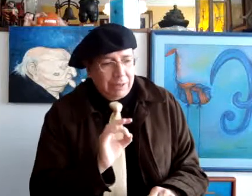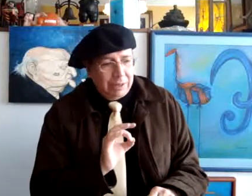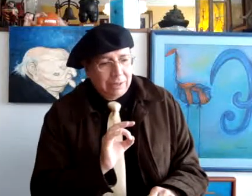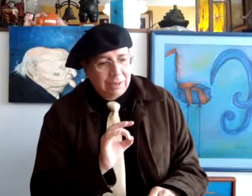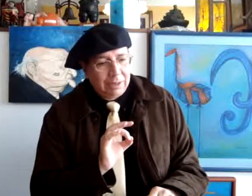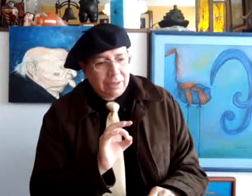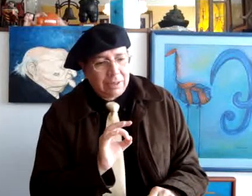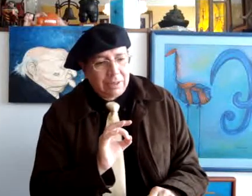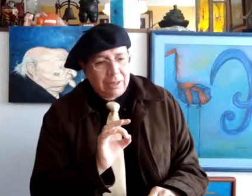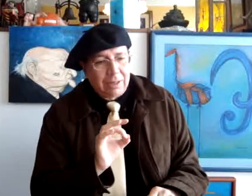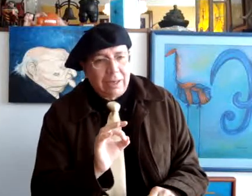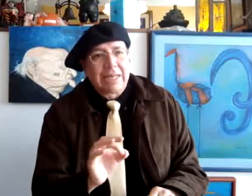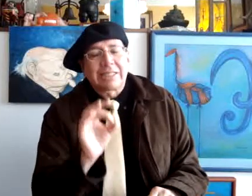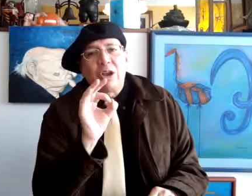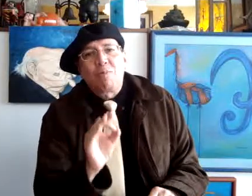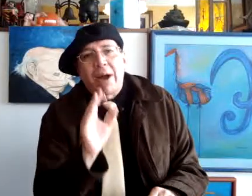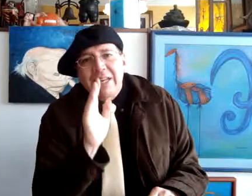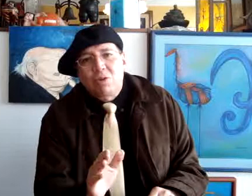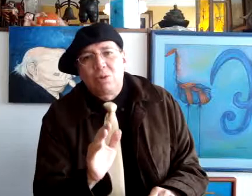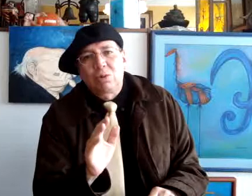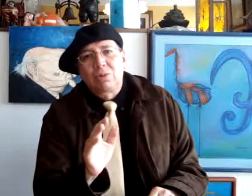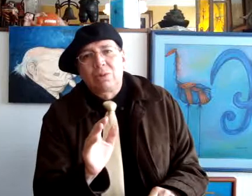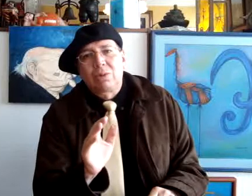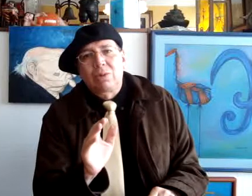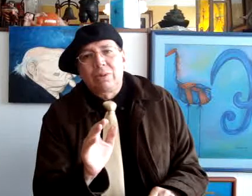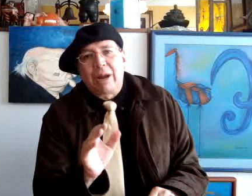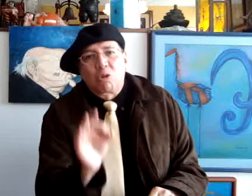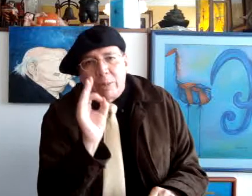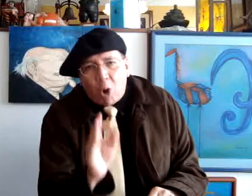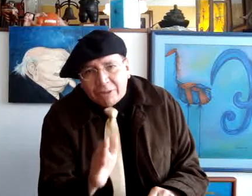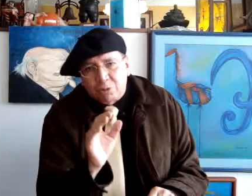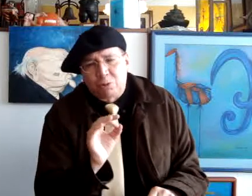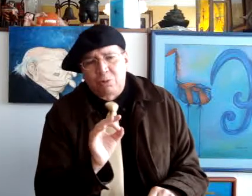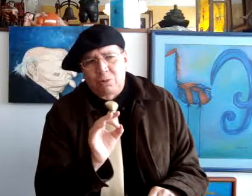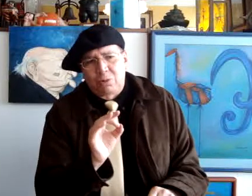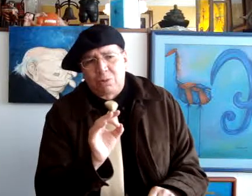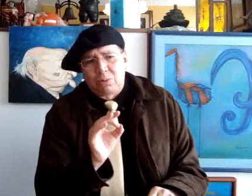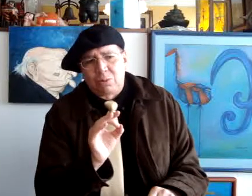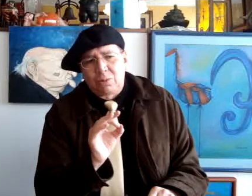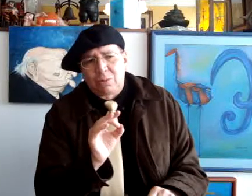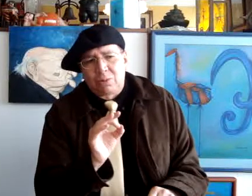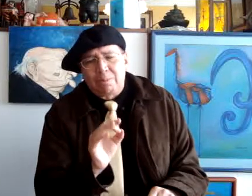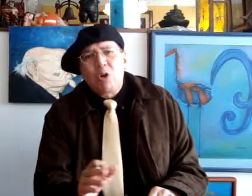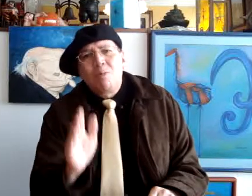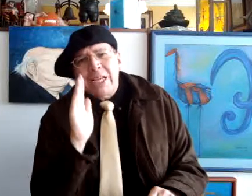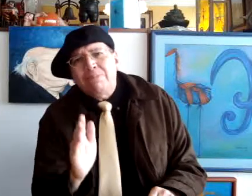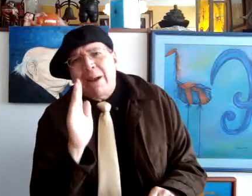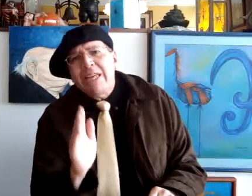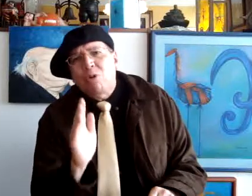que les tengo pánico a los abogados. Pero más pánico